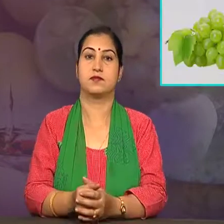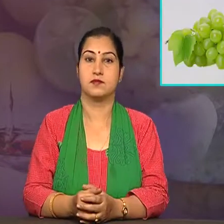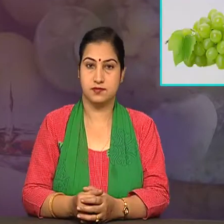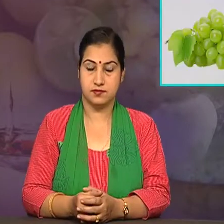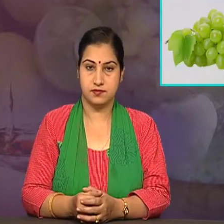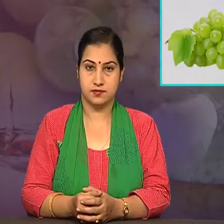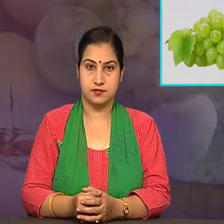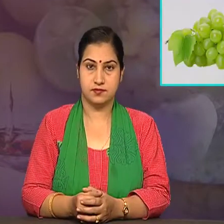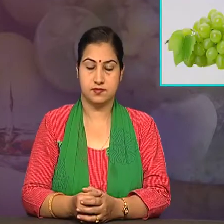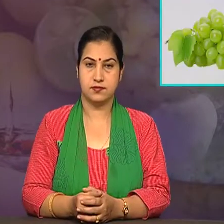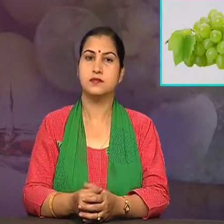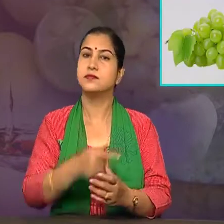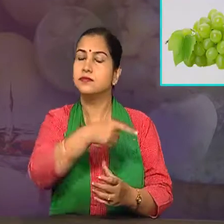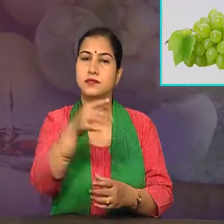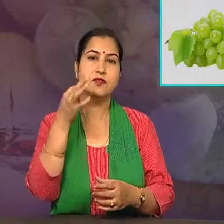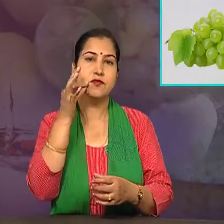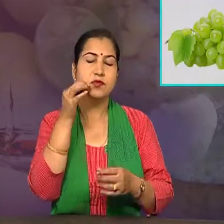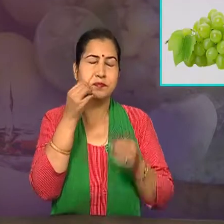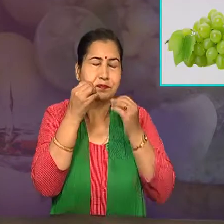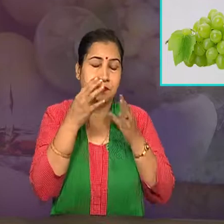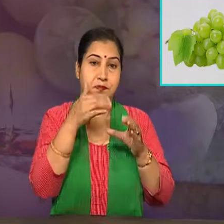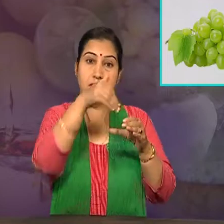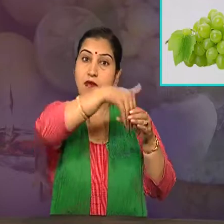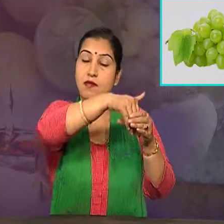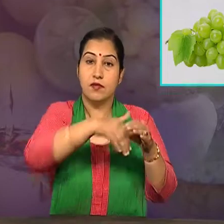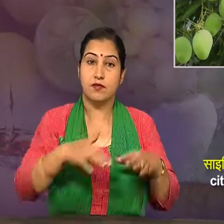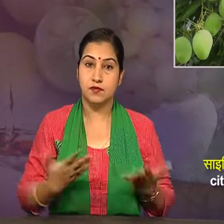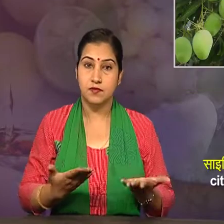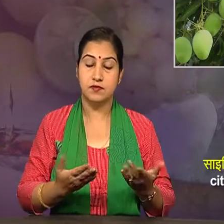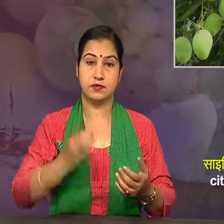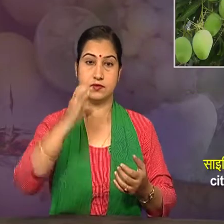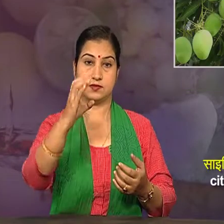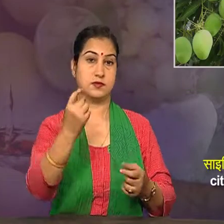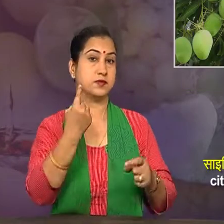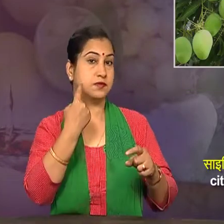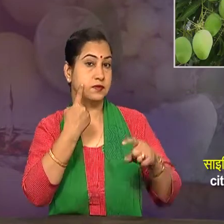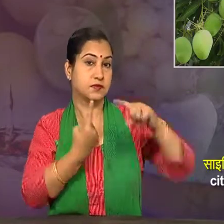सित्रस फलों में साइ्ट्रिक अमल पाया जाता है